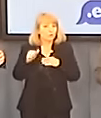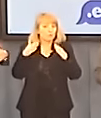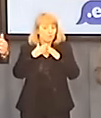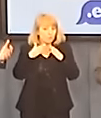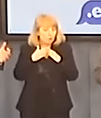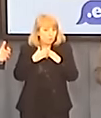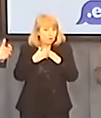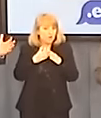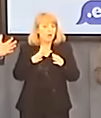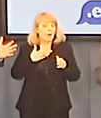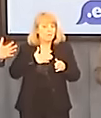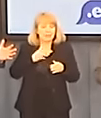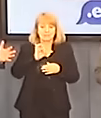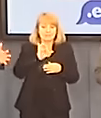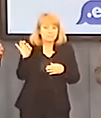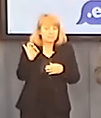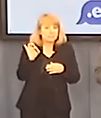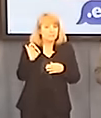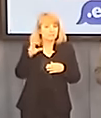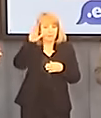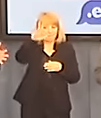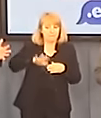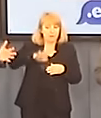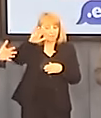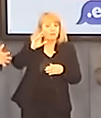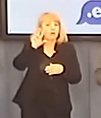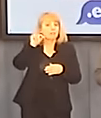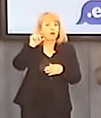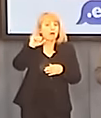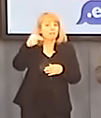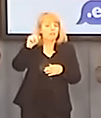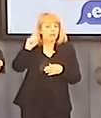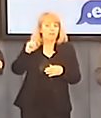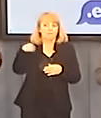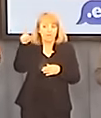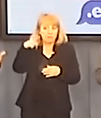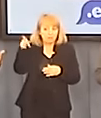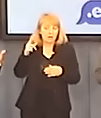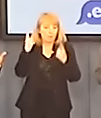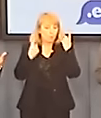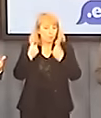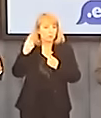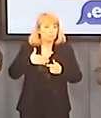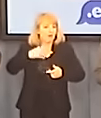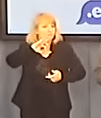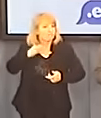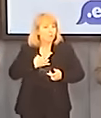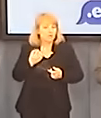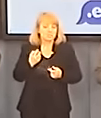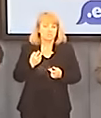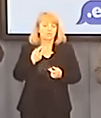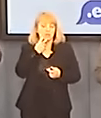które zaopatrzone w odpowiednie panele fotowoltaiczne, również być może wiatrak w ogródku, produkują prąd i ten prąd